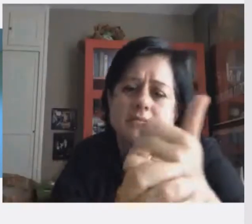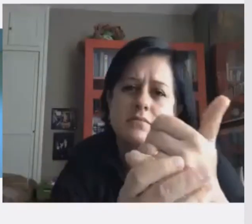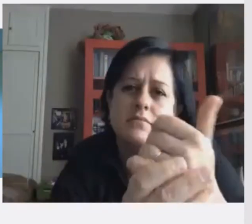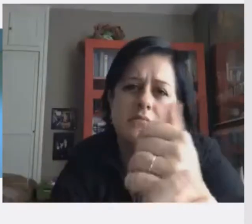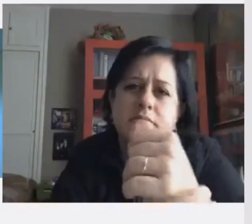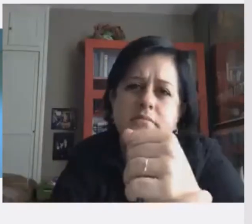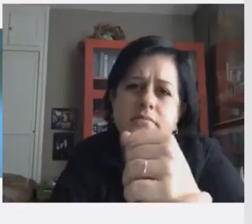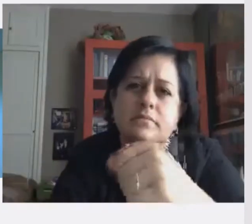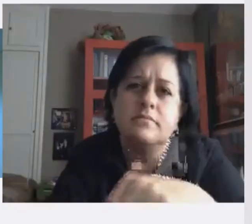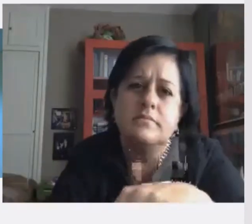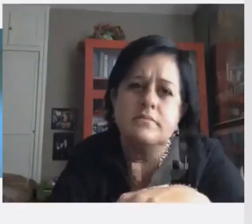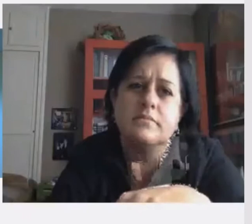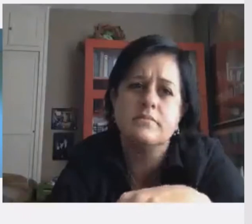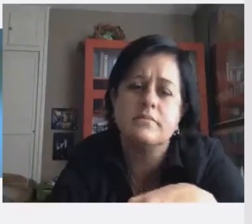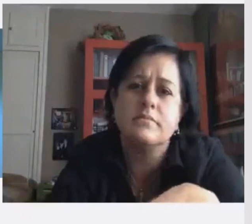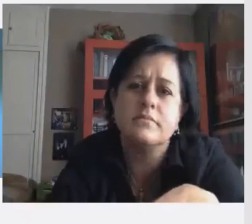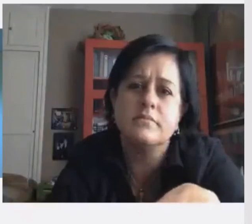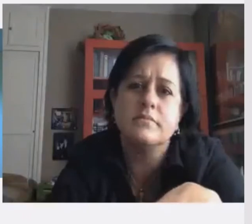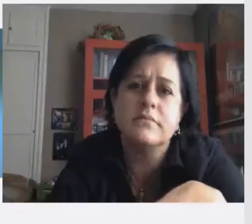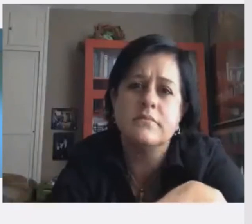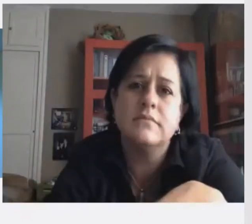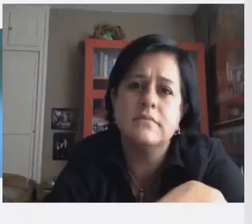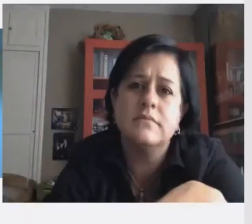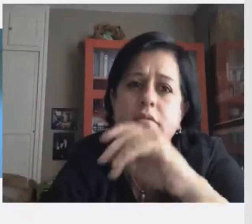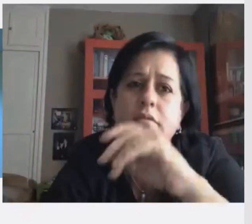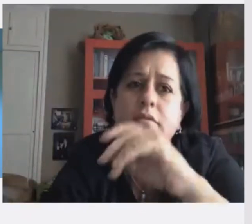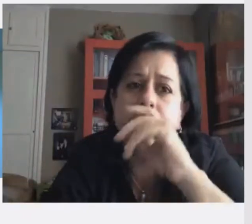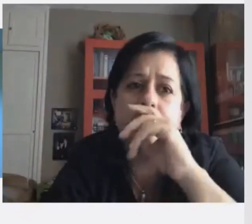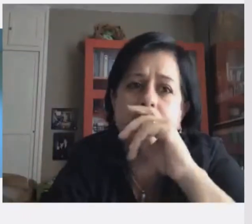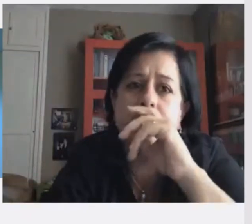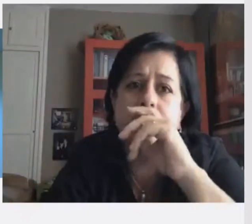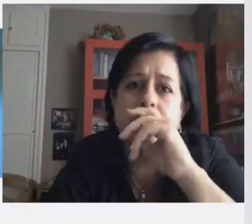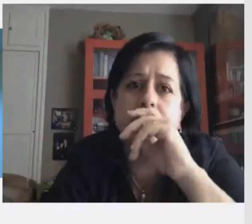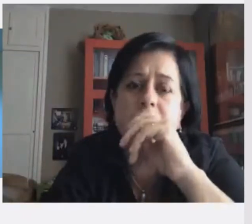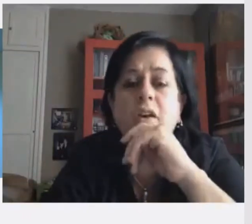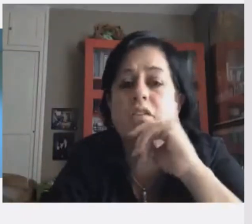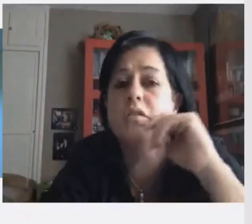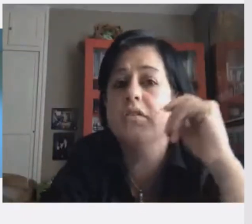проиллюстрировать то, о чем говорится в письменной лекции.